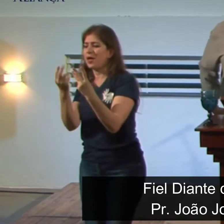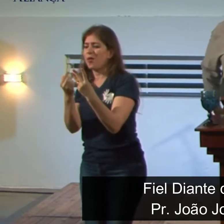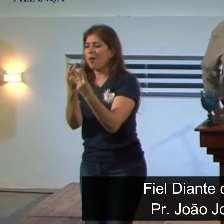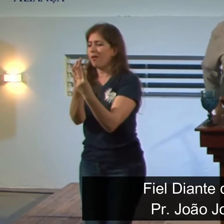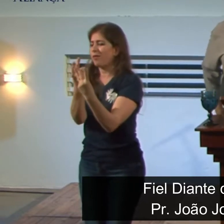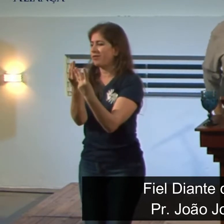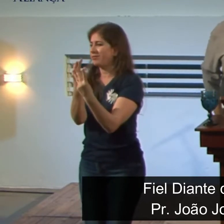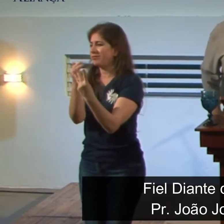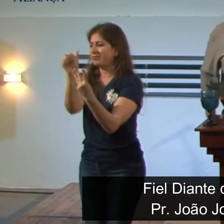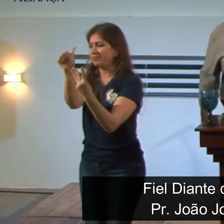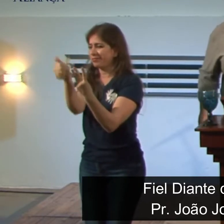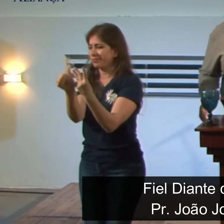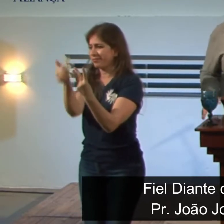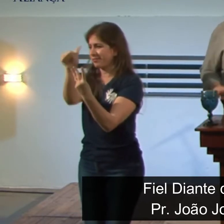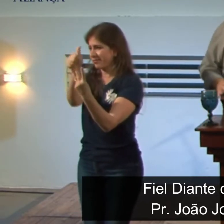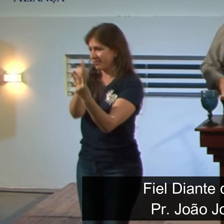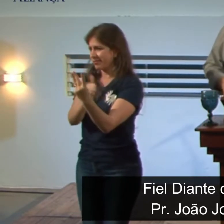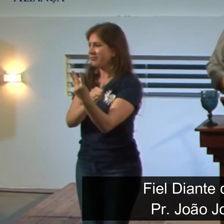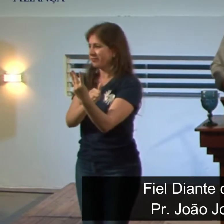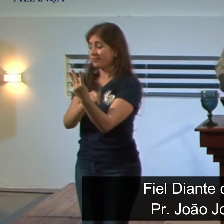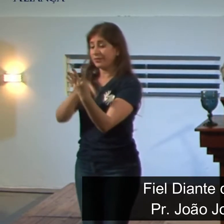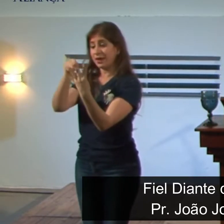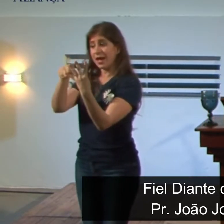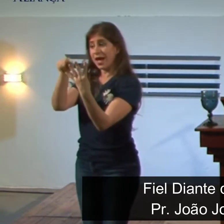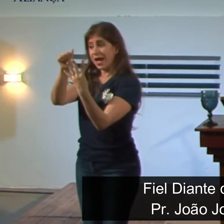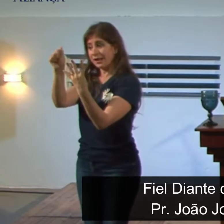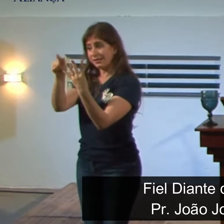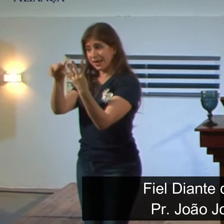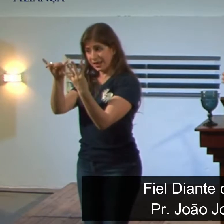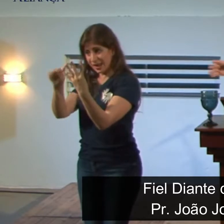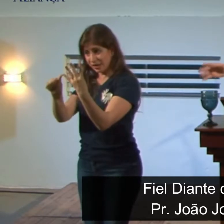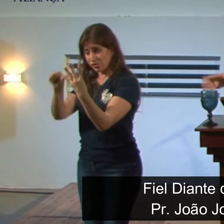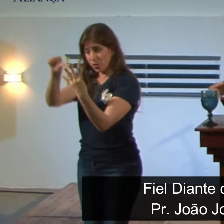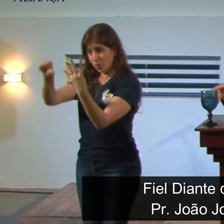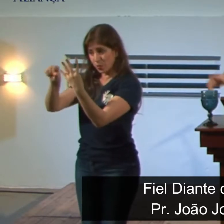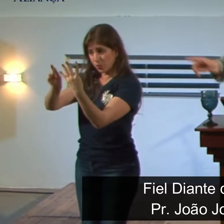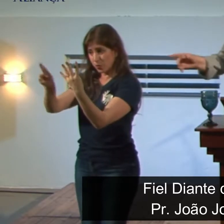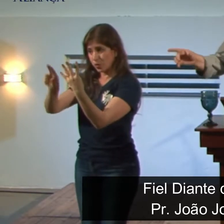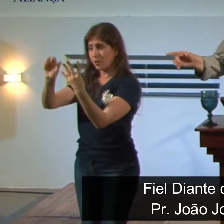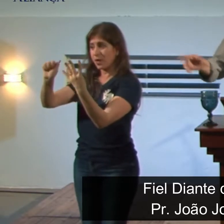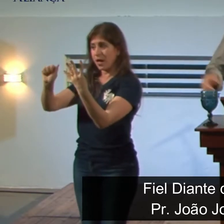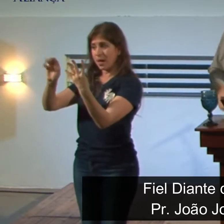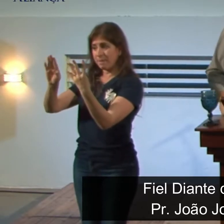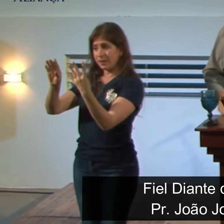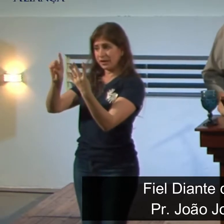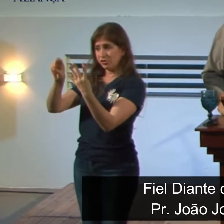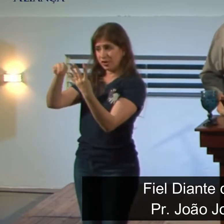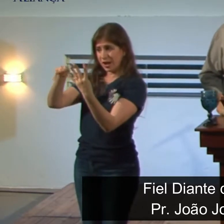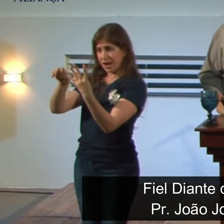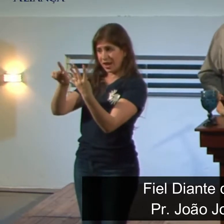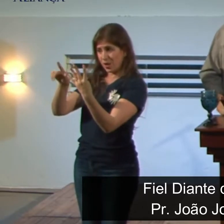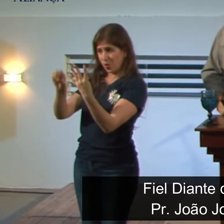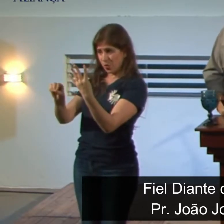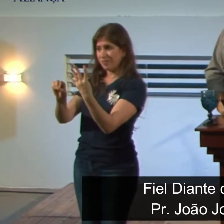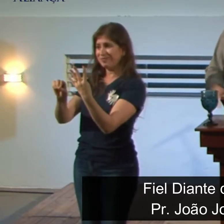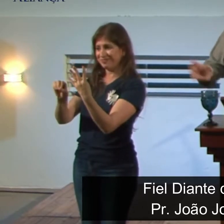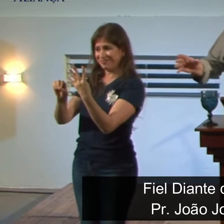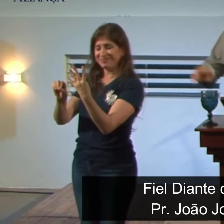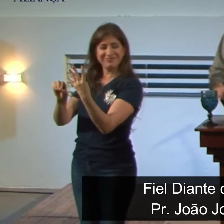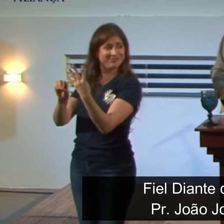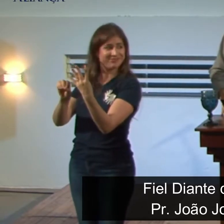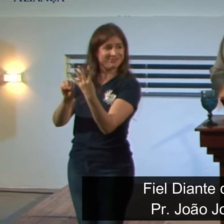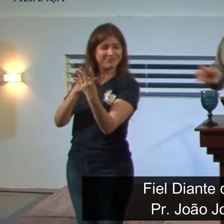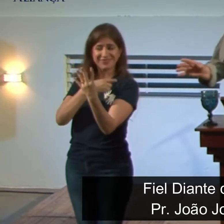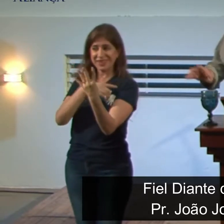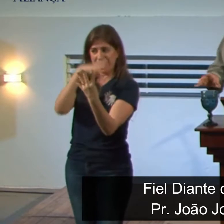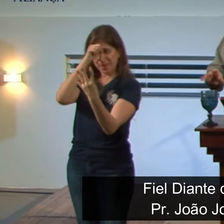Sadraque. E Azarias mudou para Abide-Nego. Eu queria aprender depois Abide-Nego. Qualquer